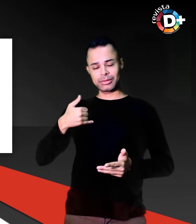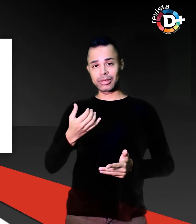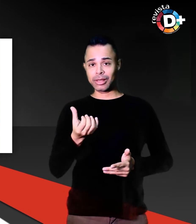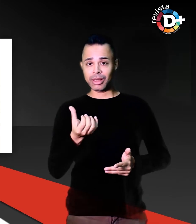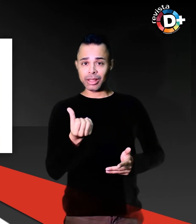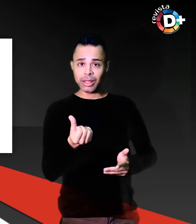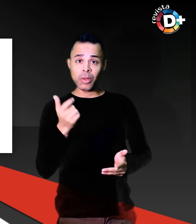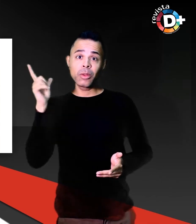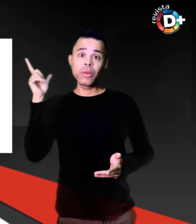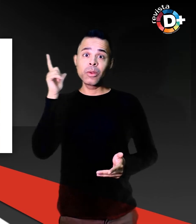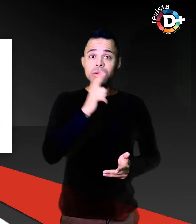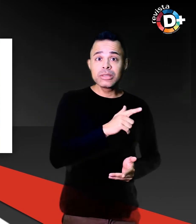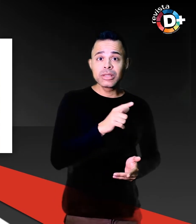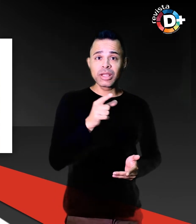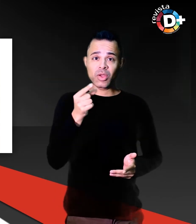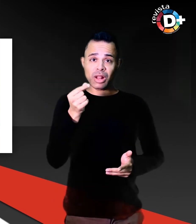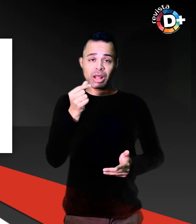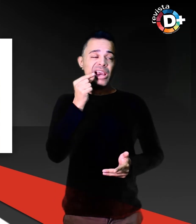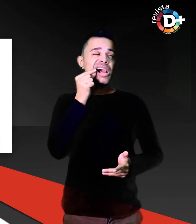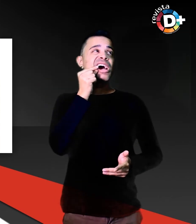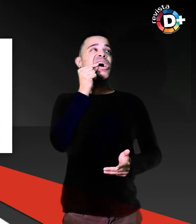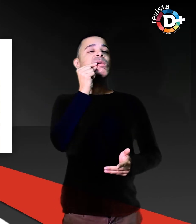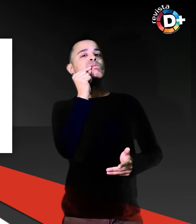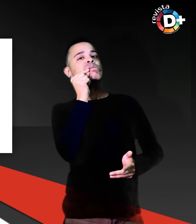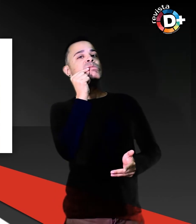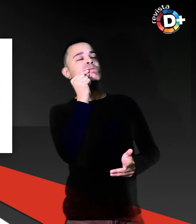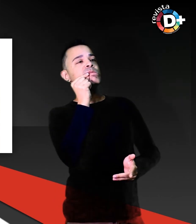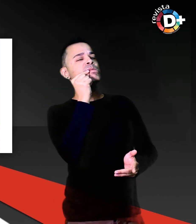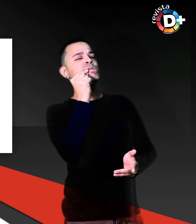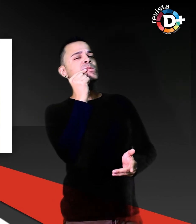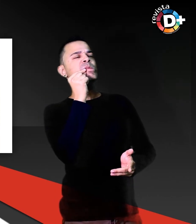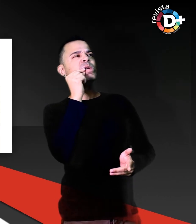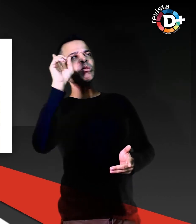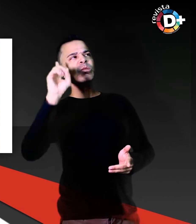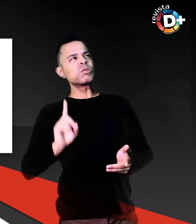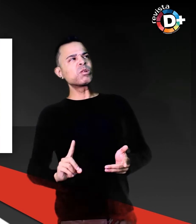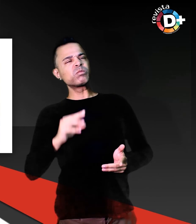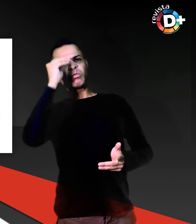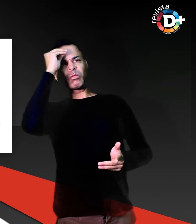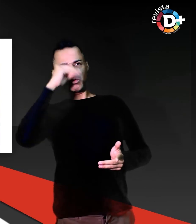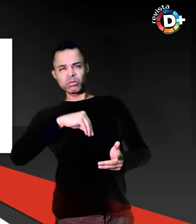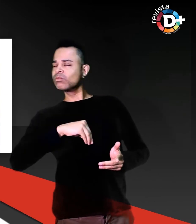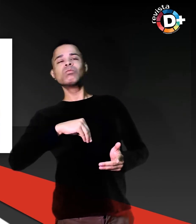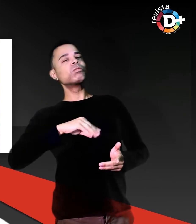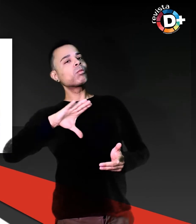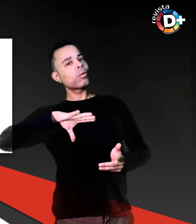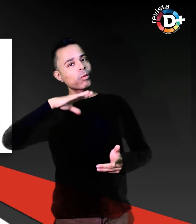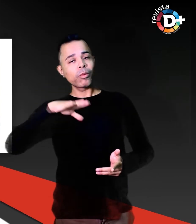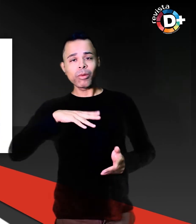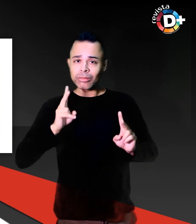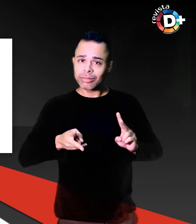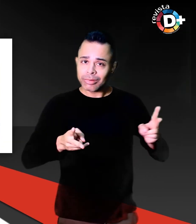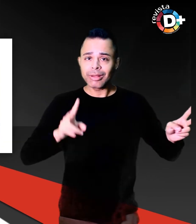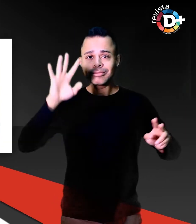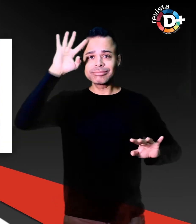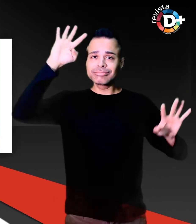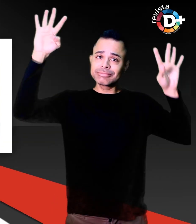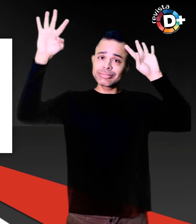com a boca pela primeira vez que a deficiência não impediria de conquistar os seus sonhos A longa